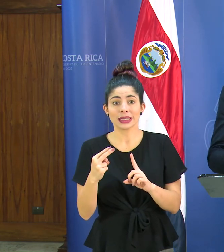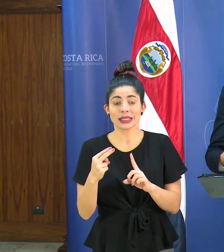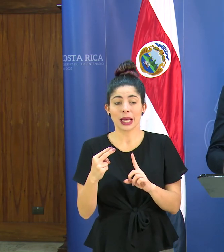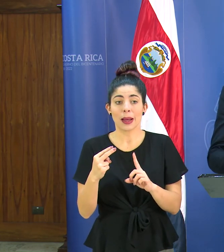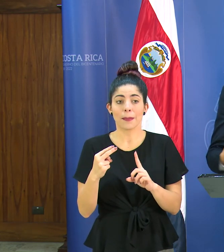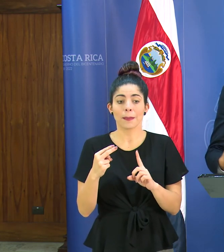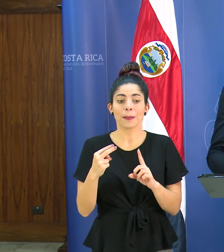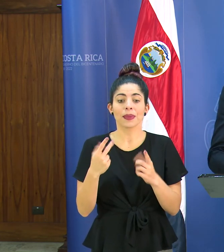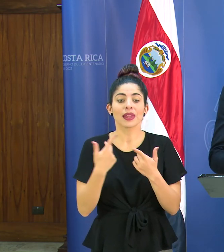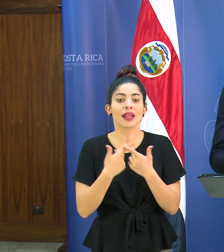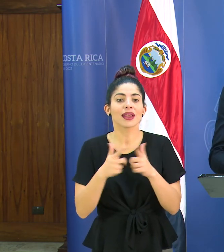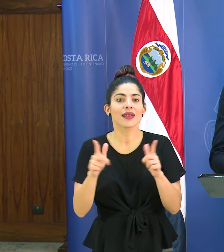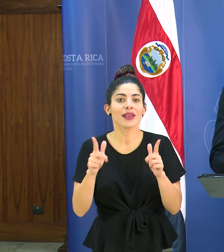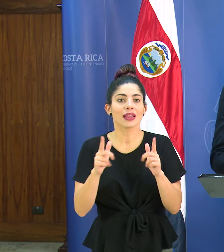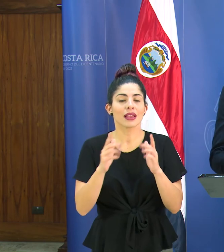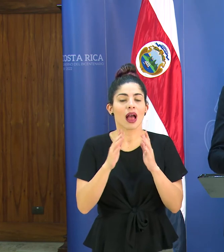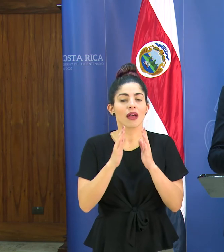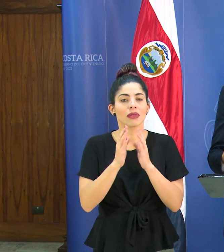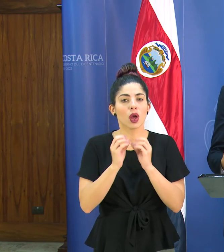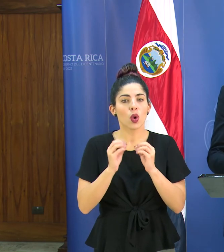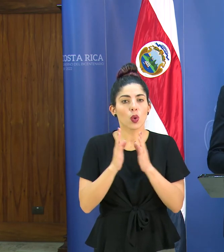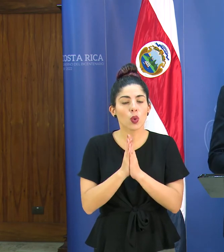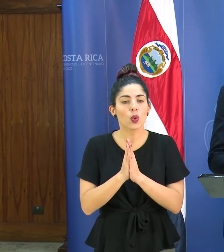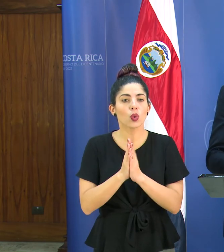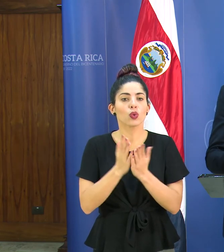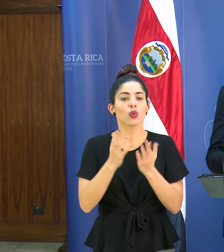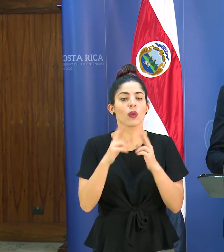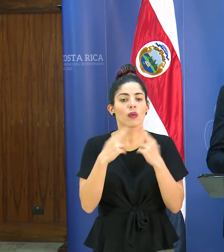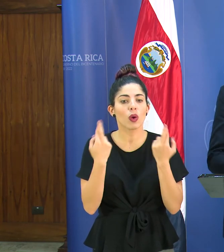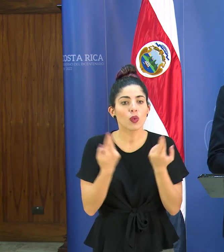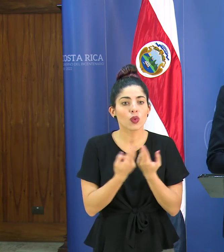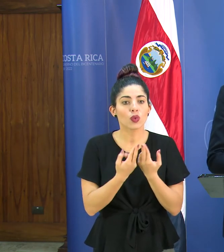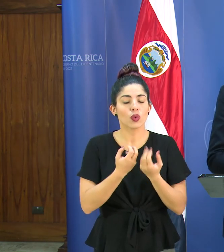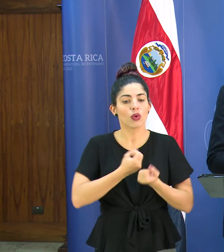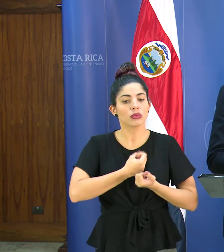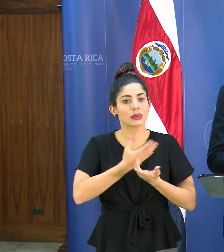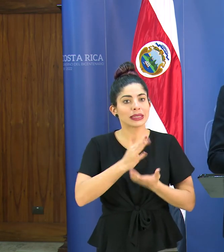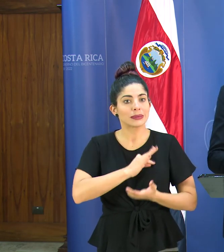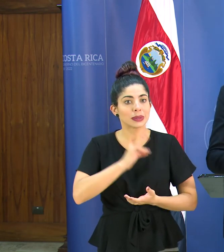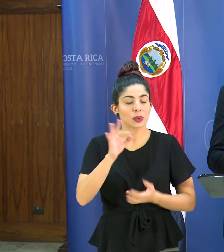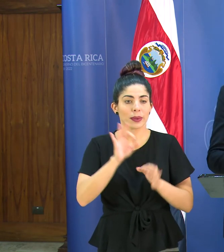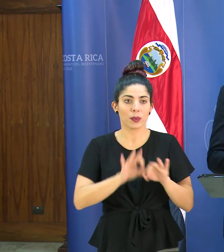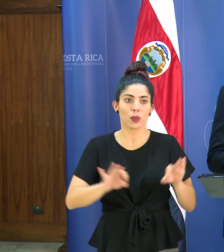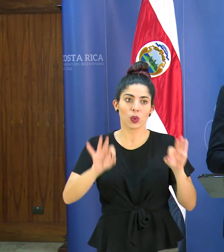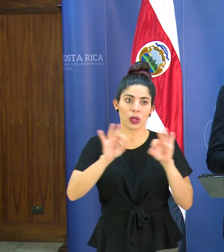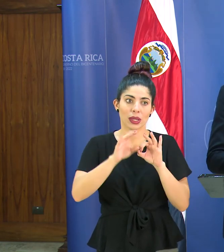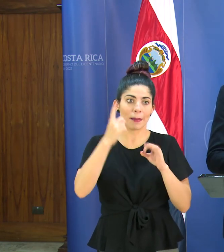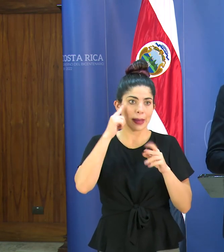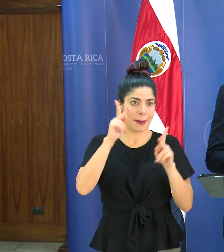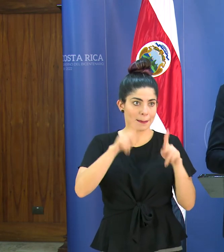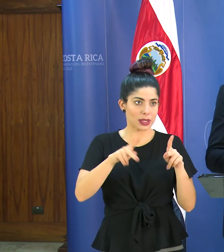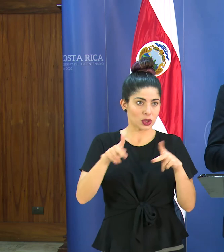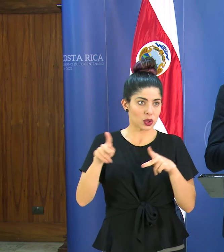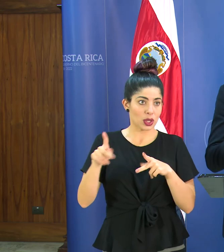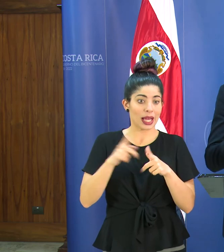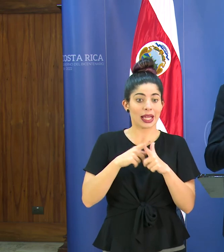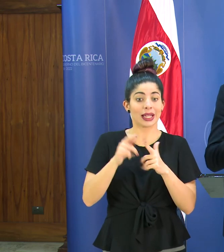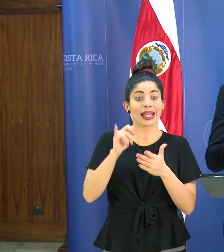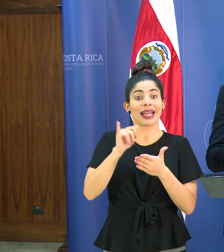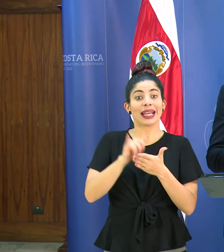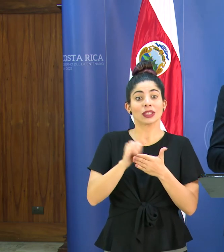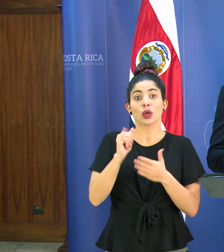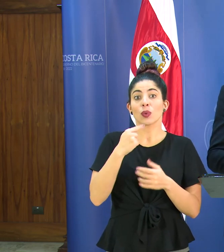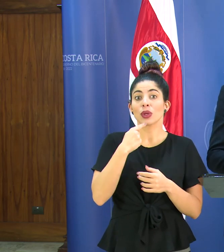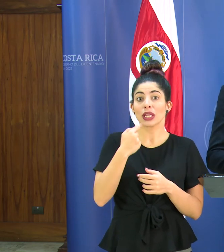libertad de culto y poder unirse y poder ejercer esa parte espiritual es muy importante para las personas y eso como le digo